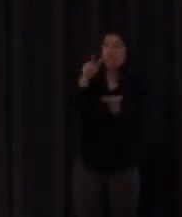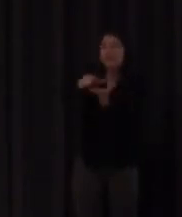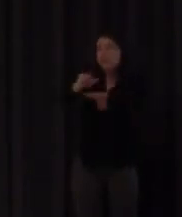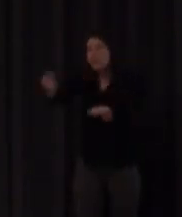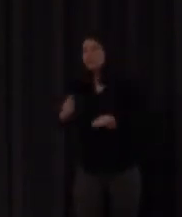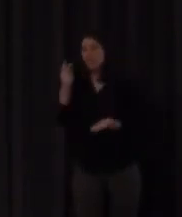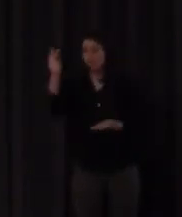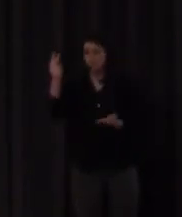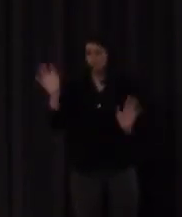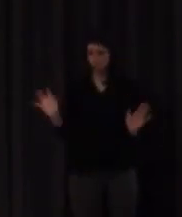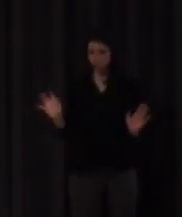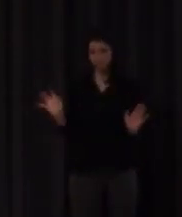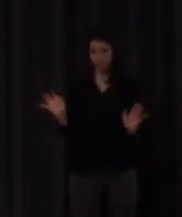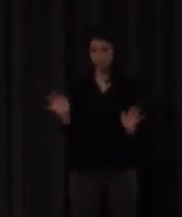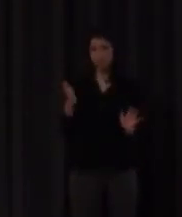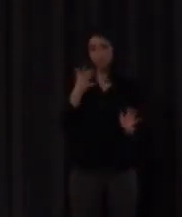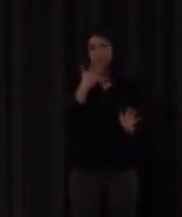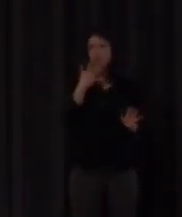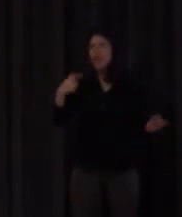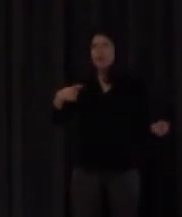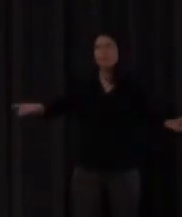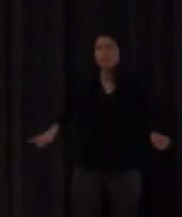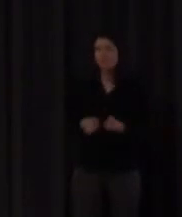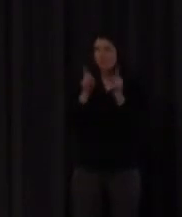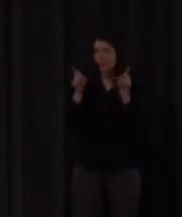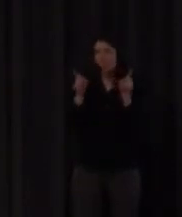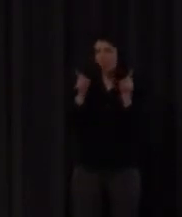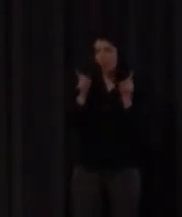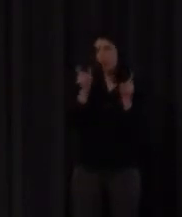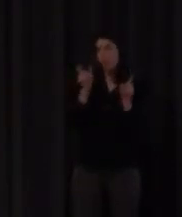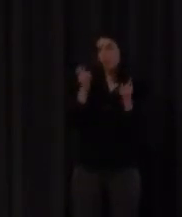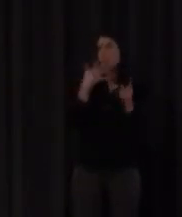que si no es y me da igual un poco la denominación